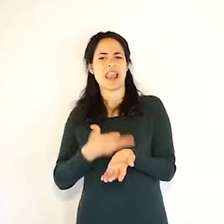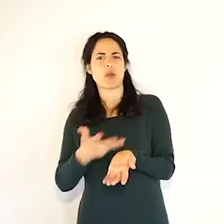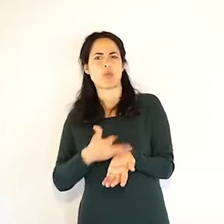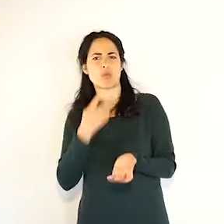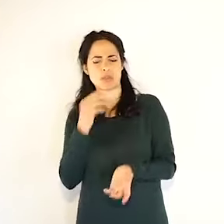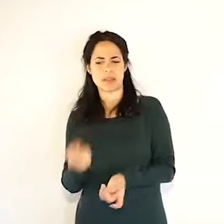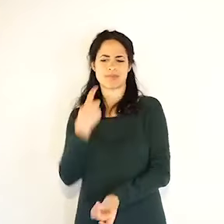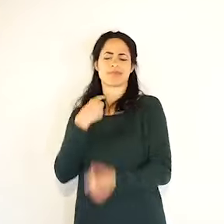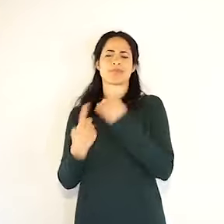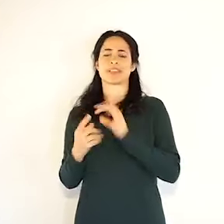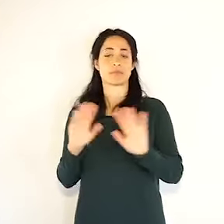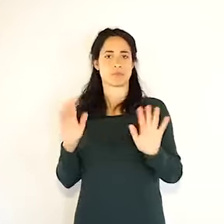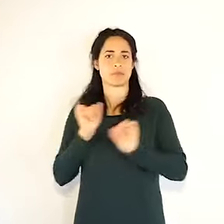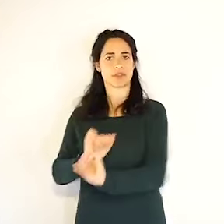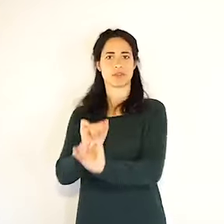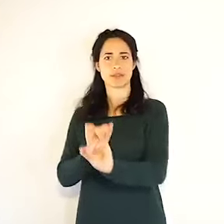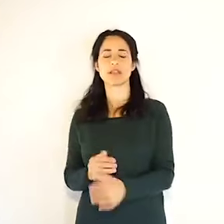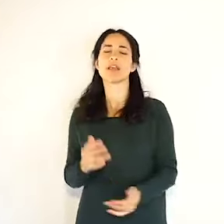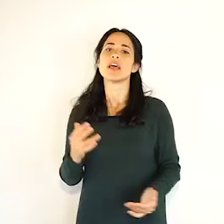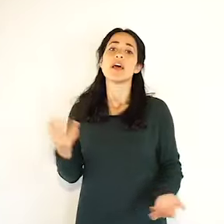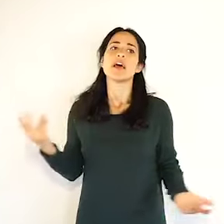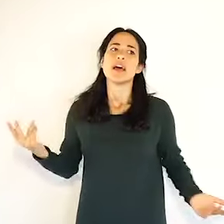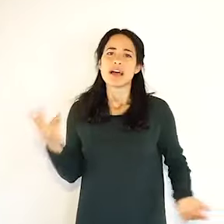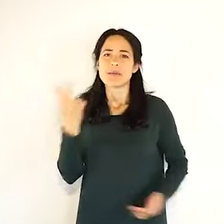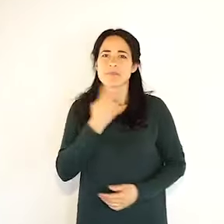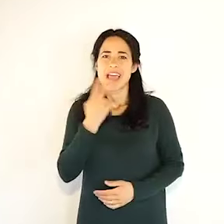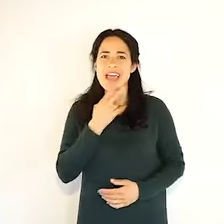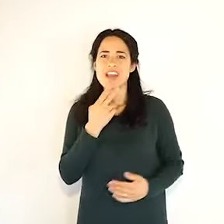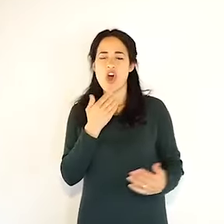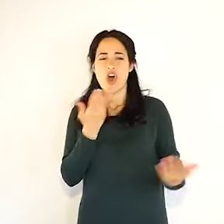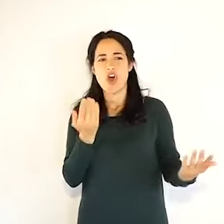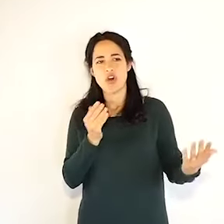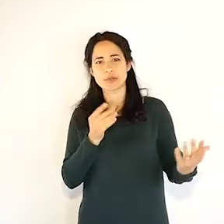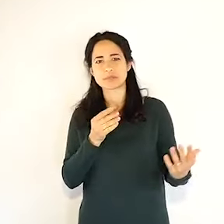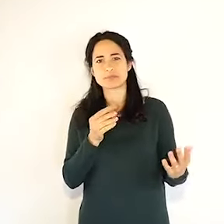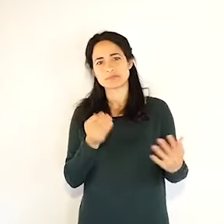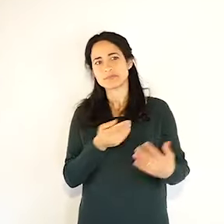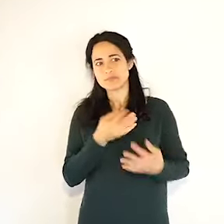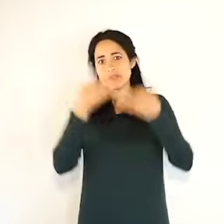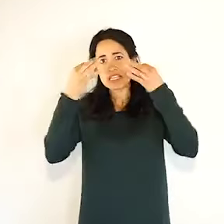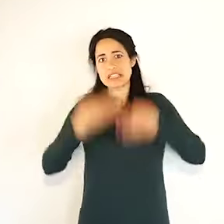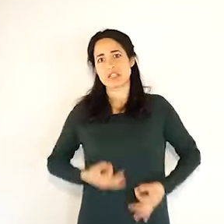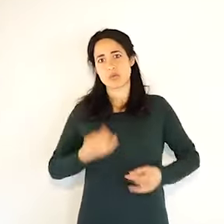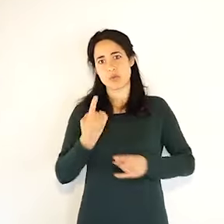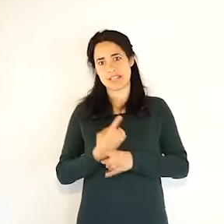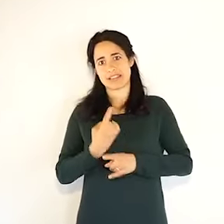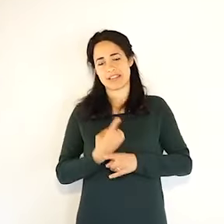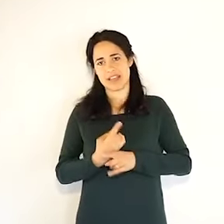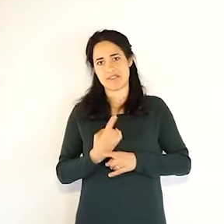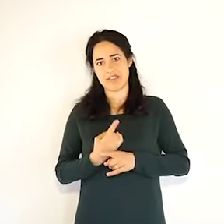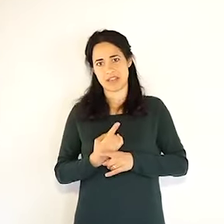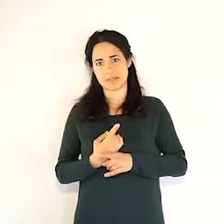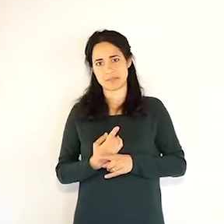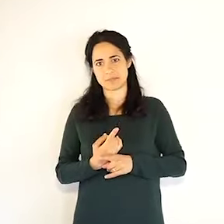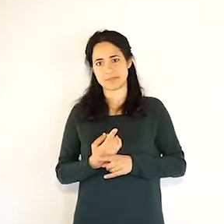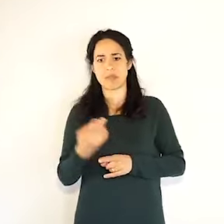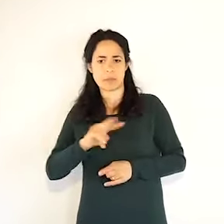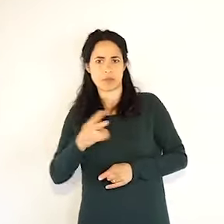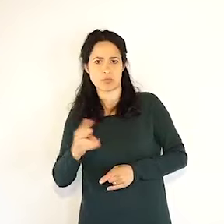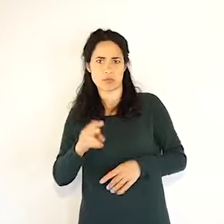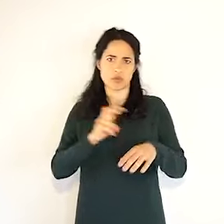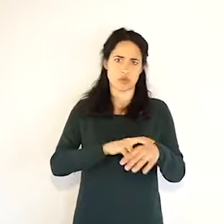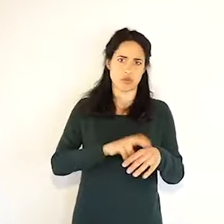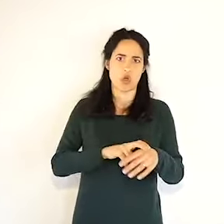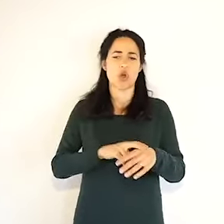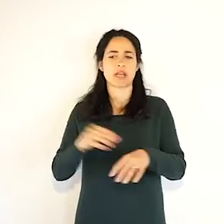sospeso e che rapidamente dovremo cercare di riattivare, perché non possiamo permetterci di avere un